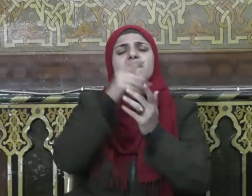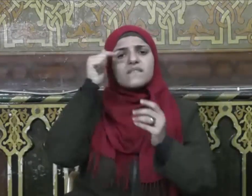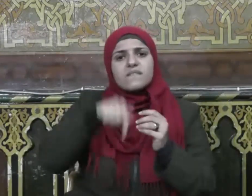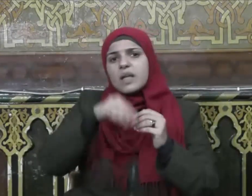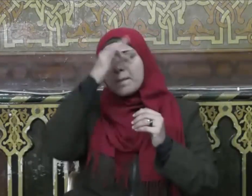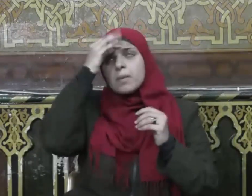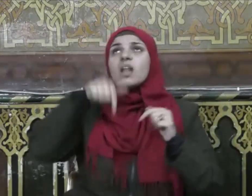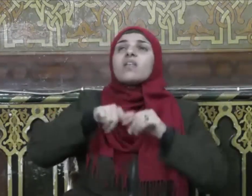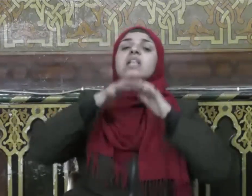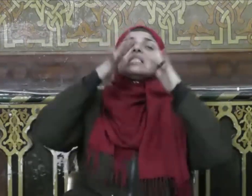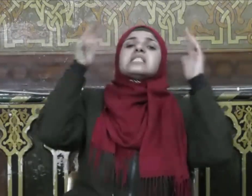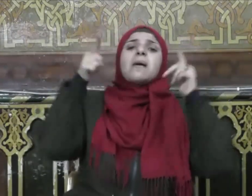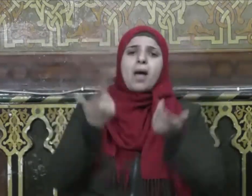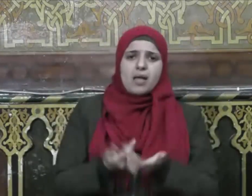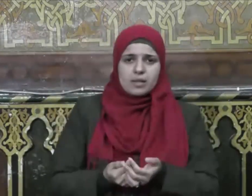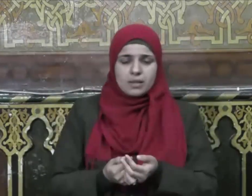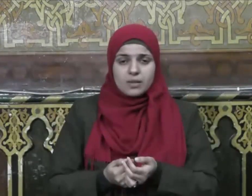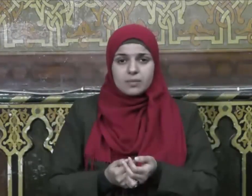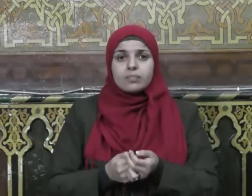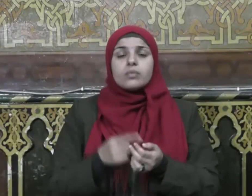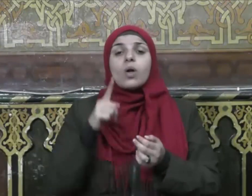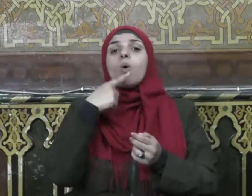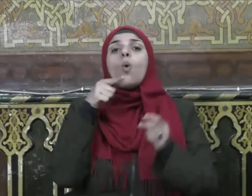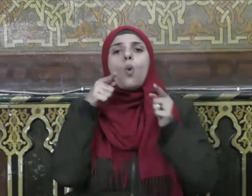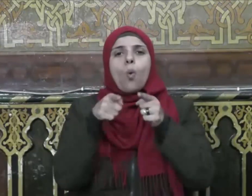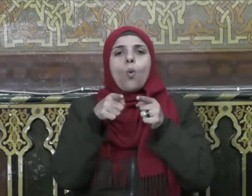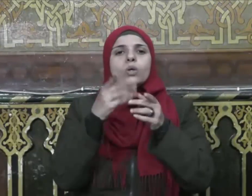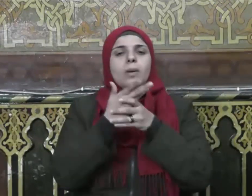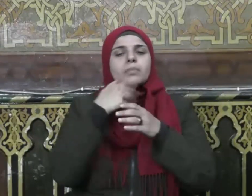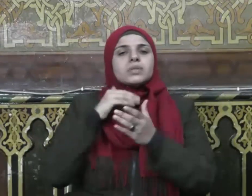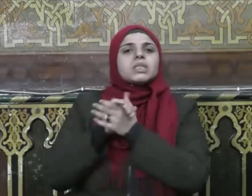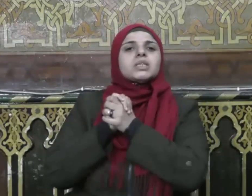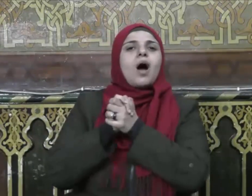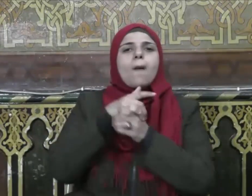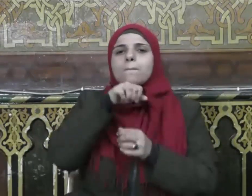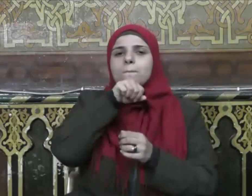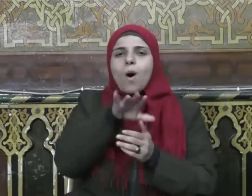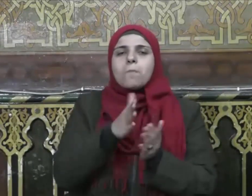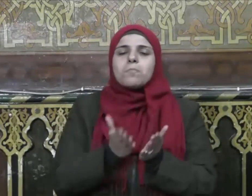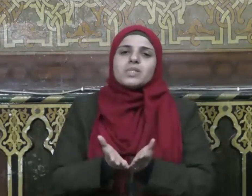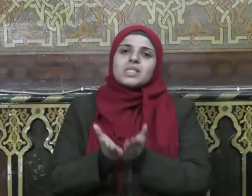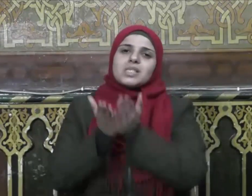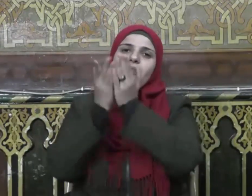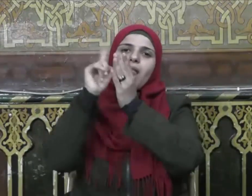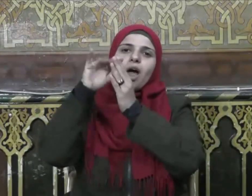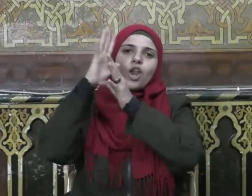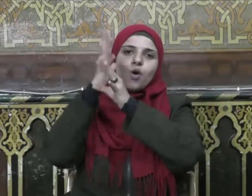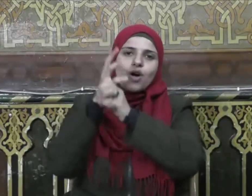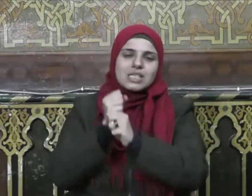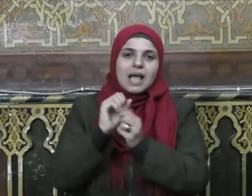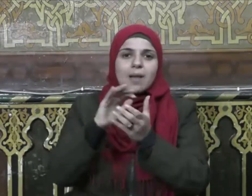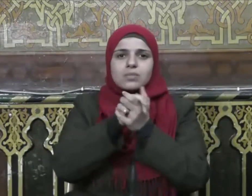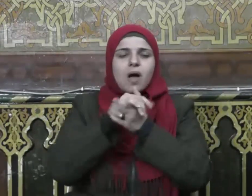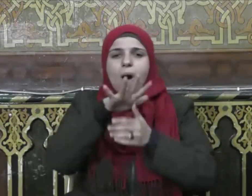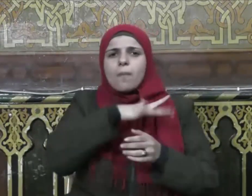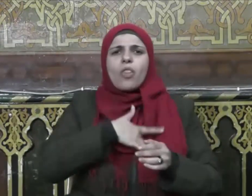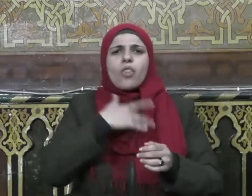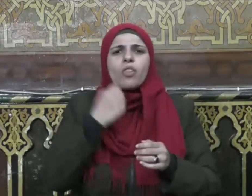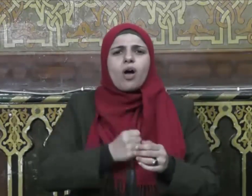السماء وهذا ما كان عليه صحابة رسول الله صلى الله عليه وسلم فيما